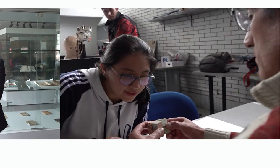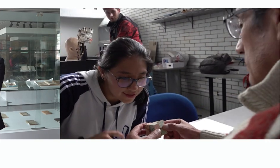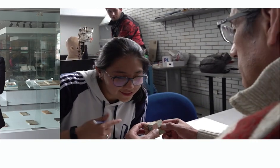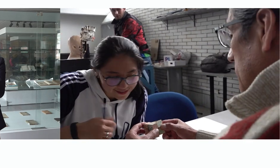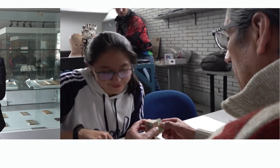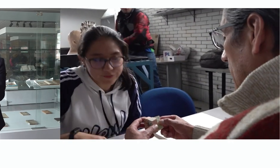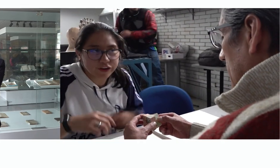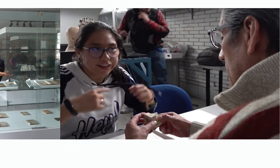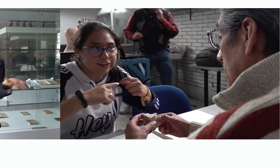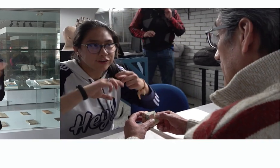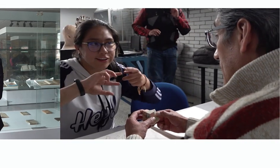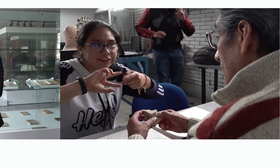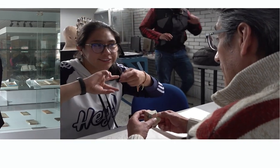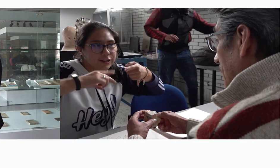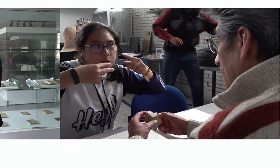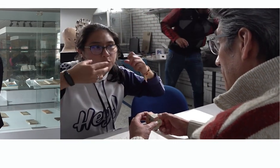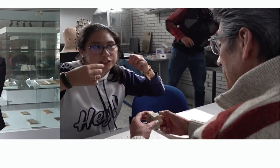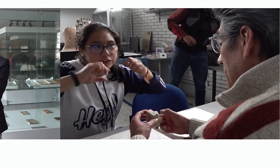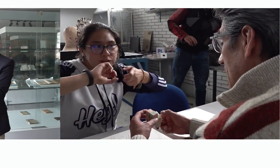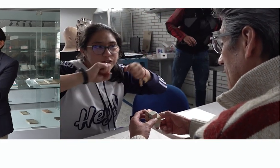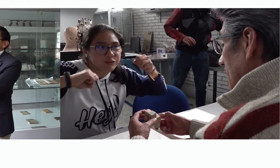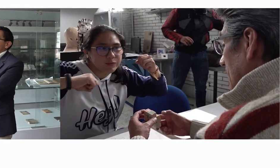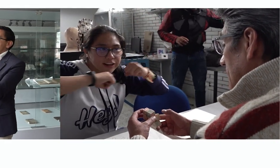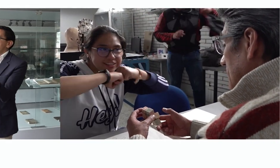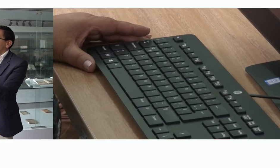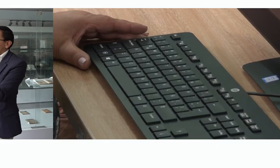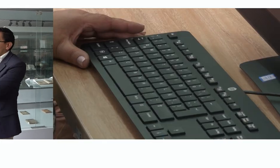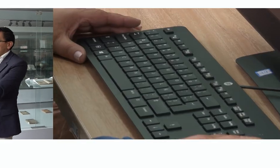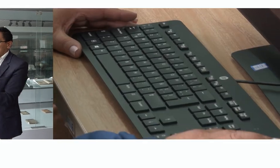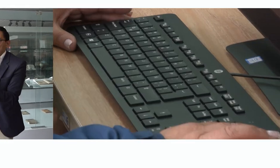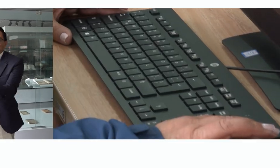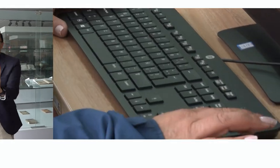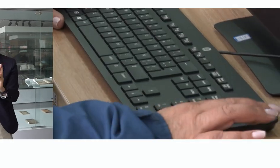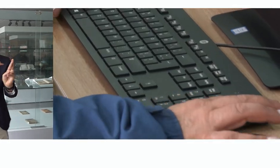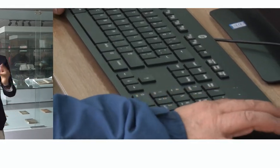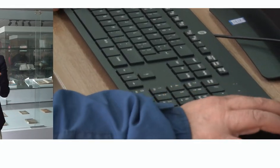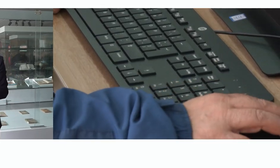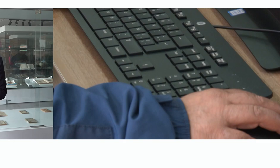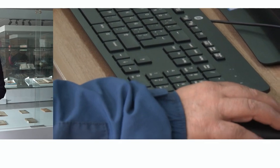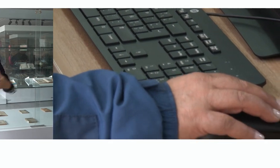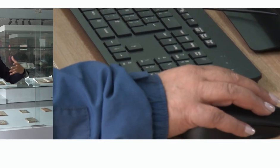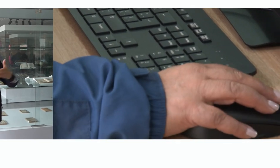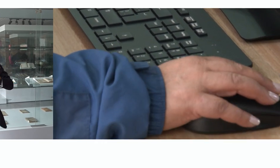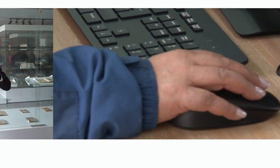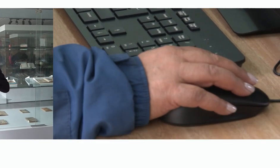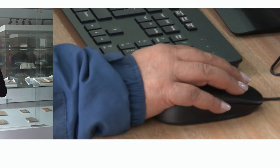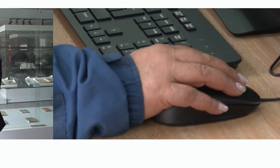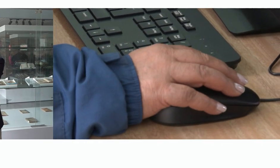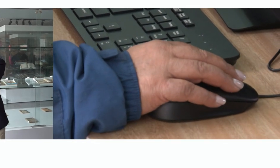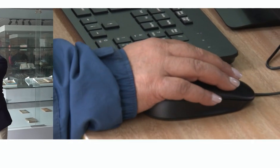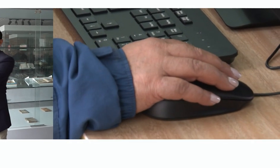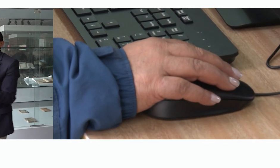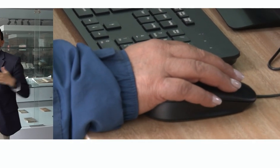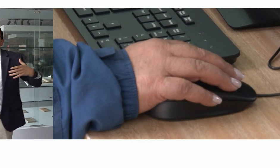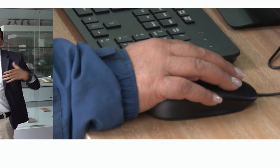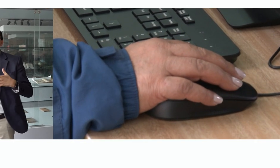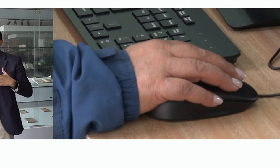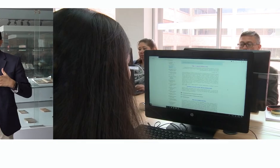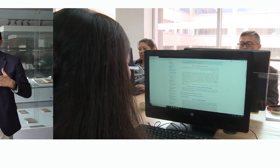capacidades que tenemos. Es por eso que ahora manejamos un modelo intercultural en donde los diferentes grupos nos reconocemos unos a otros y